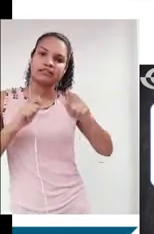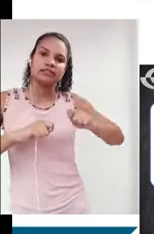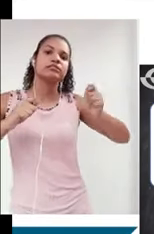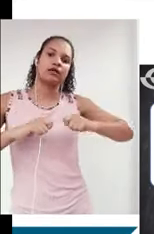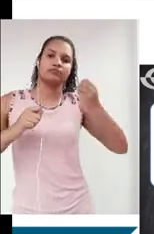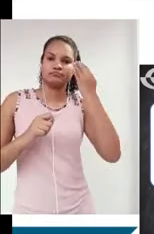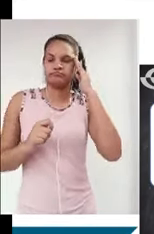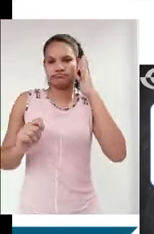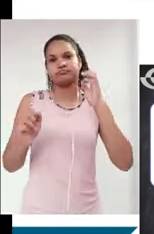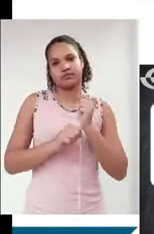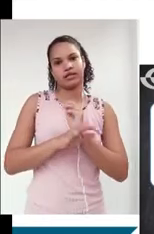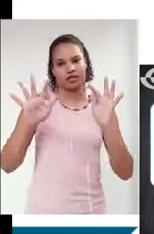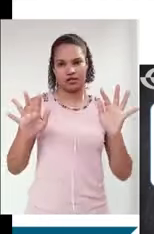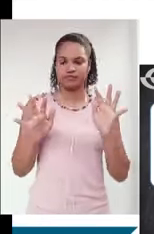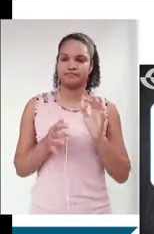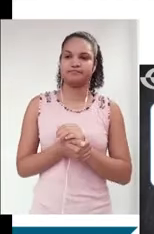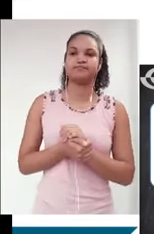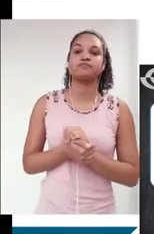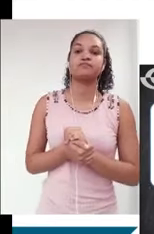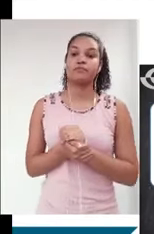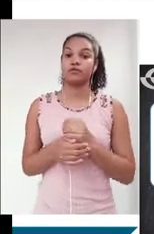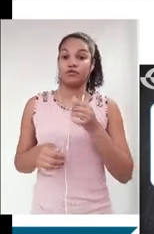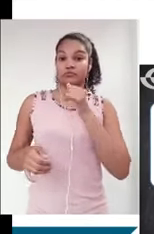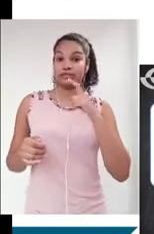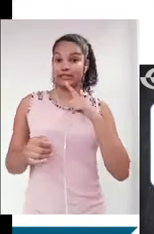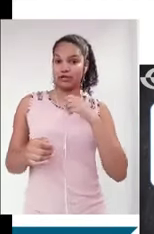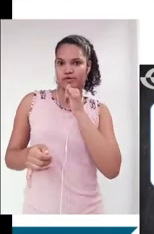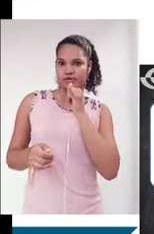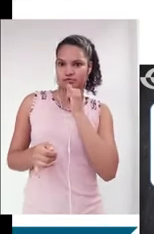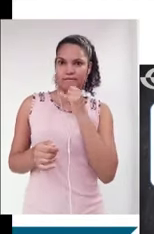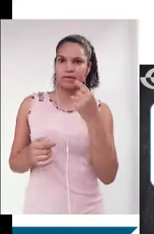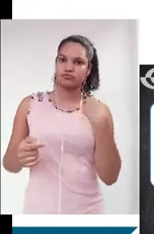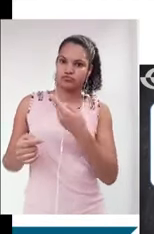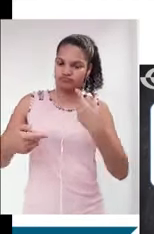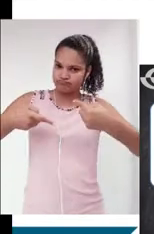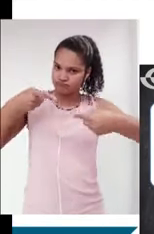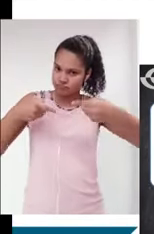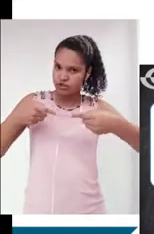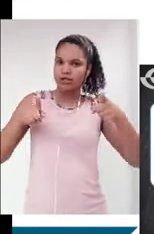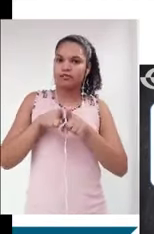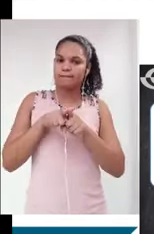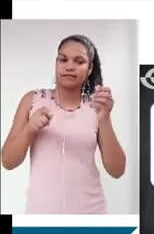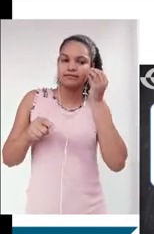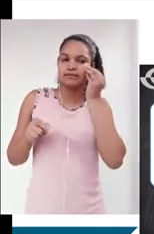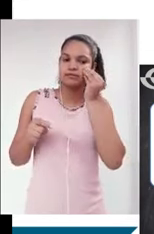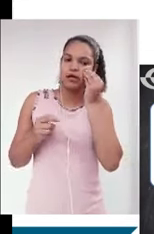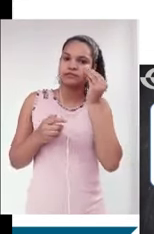interpretativo fica mais fácil. E, para que a executir isso, eu separei um exemplo para que possamos discutir e trazer a interpretação de fato